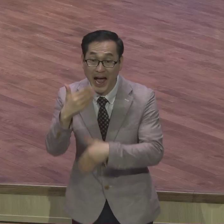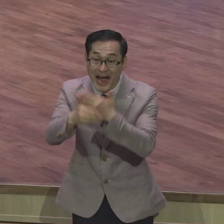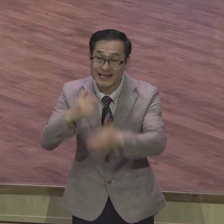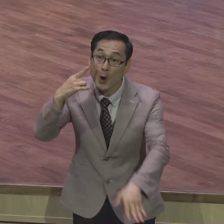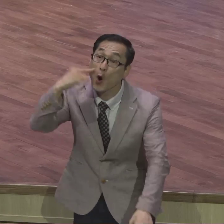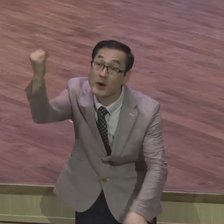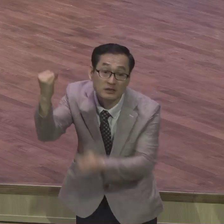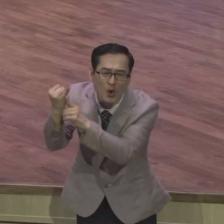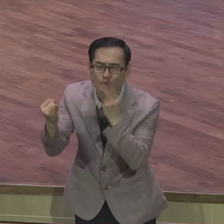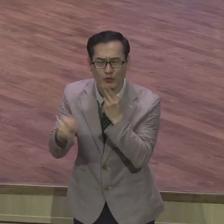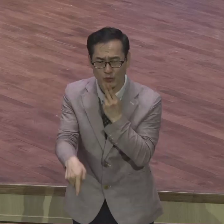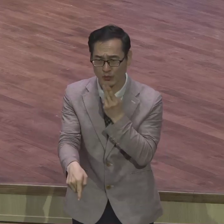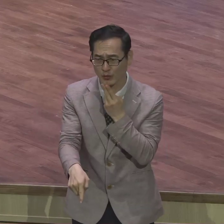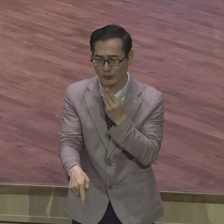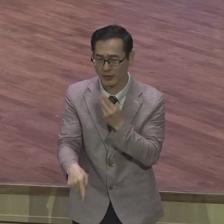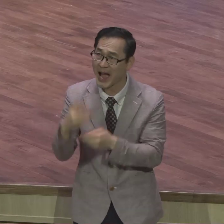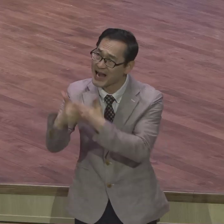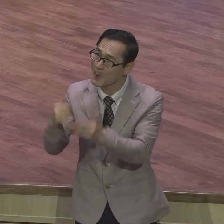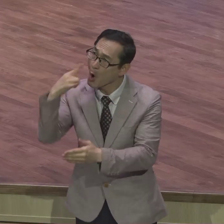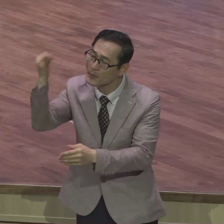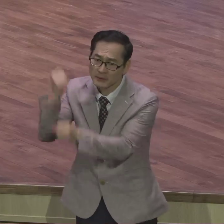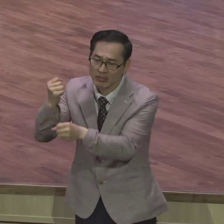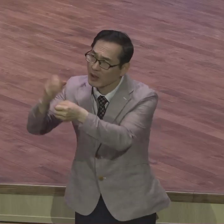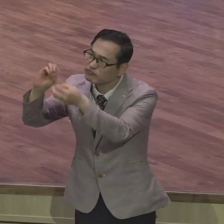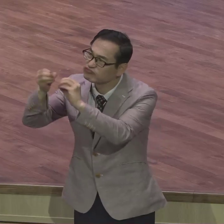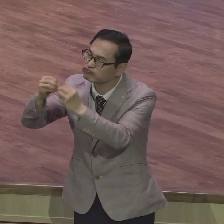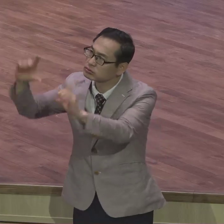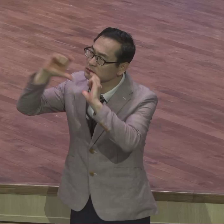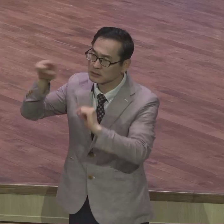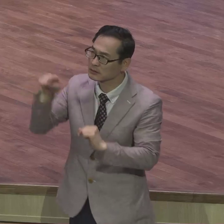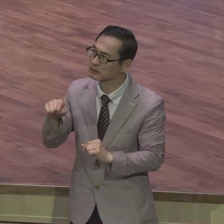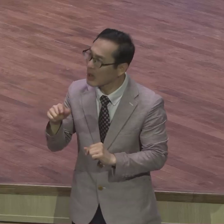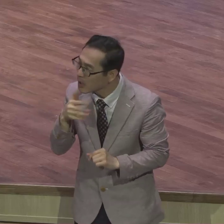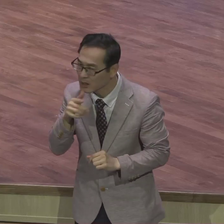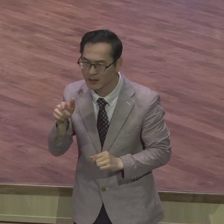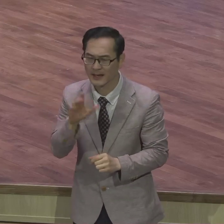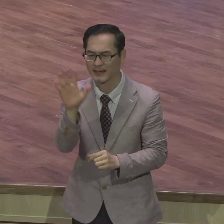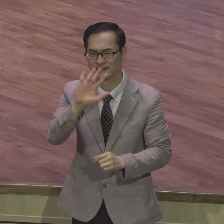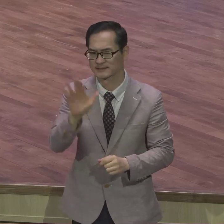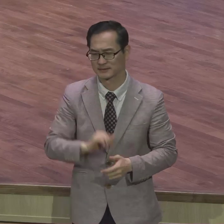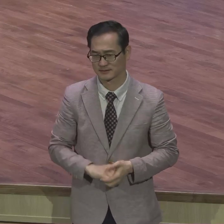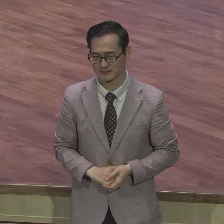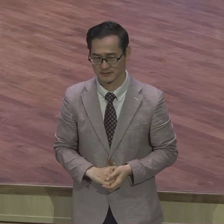하나님 아버지가 있으니 어머니가 있지 않겠냐라고 종교를 만들 필요가 없다고요